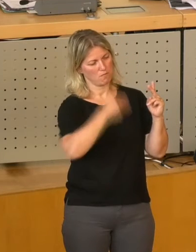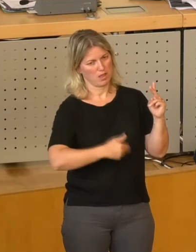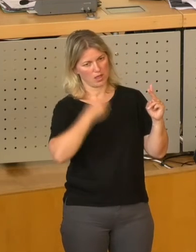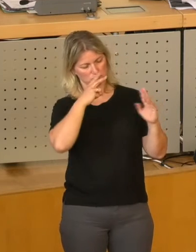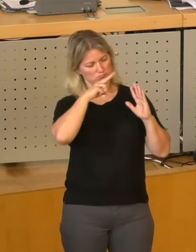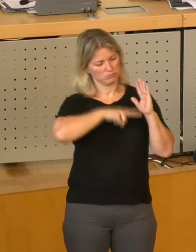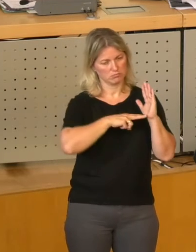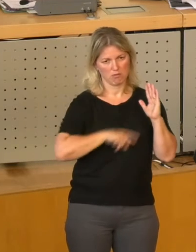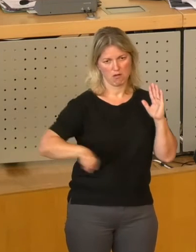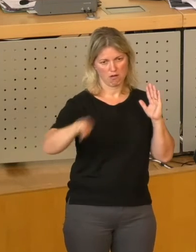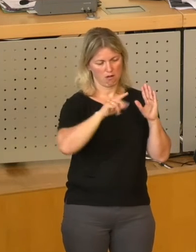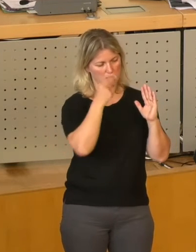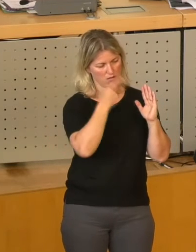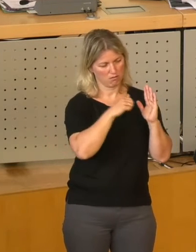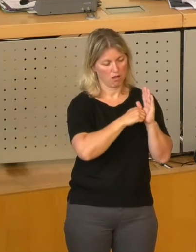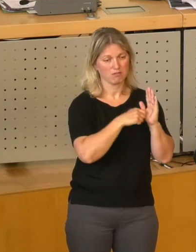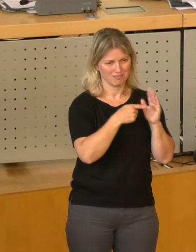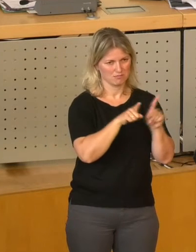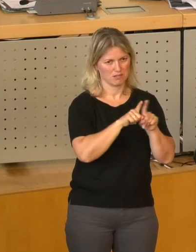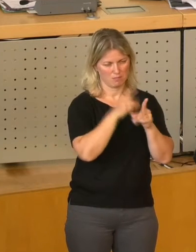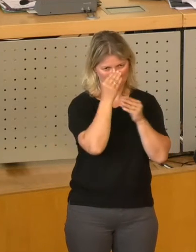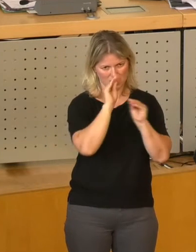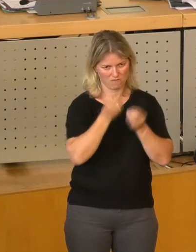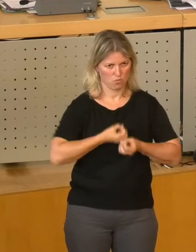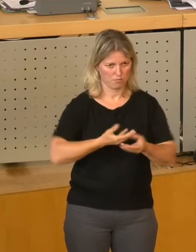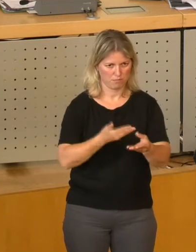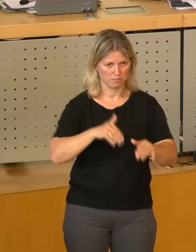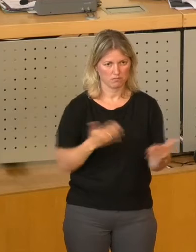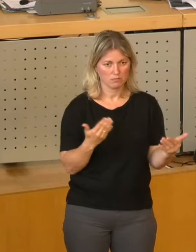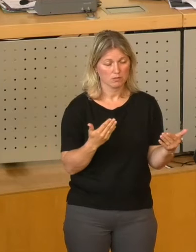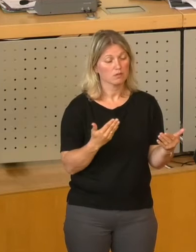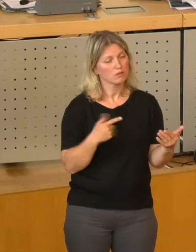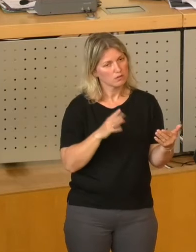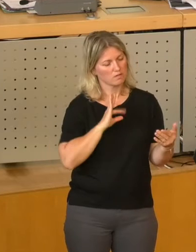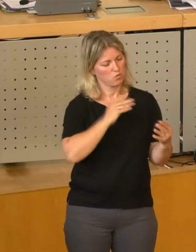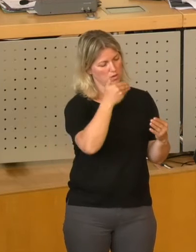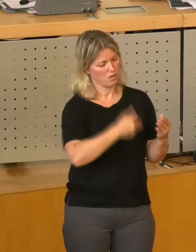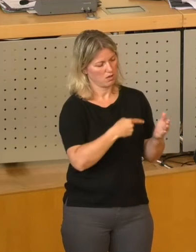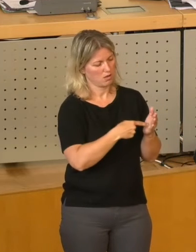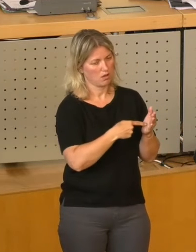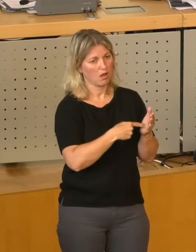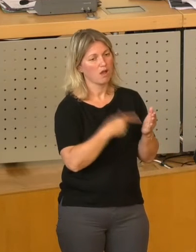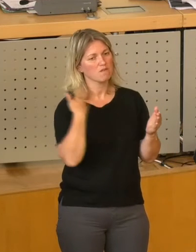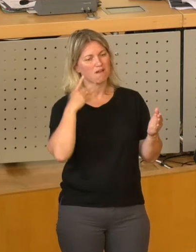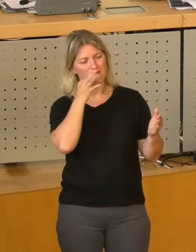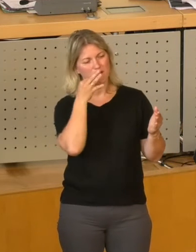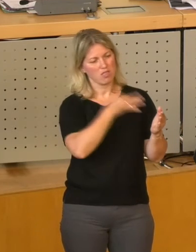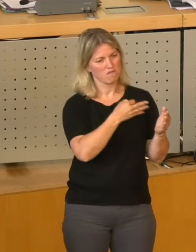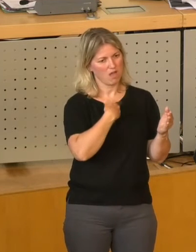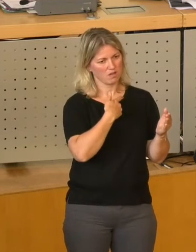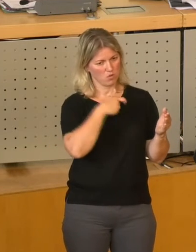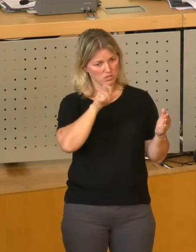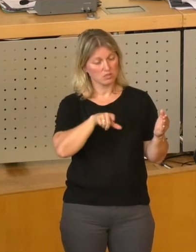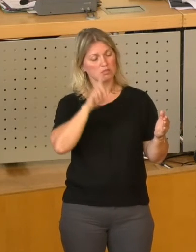und die sich aus öffentlich durch den Oberbürgermeister beantwortete Anfragen von mir